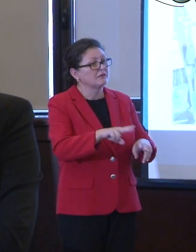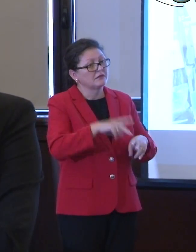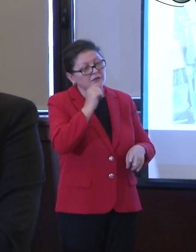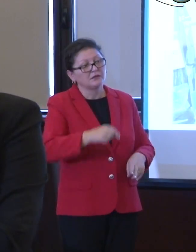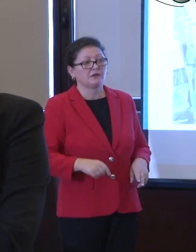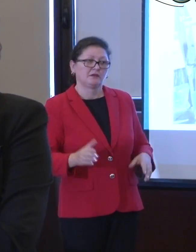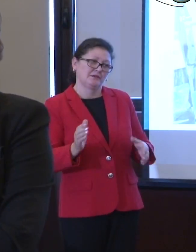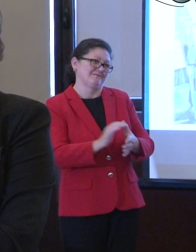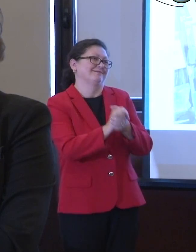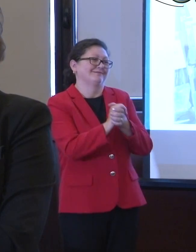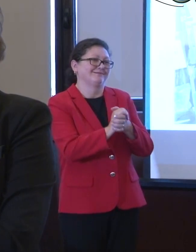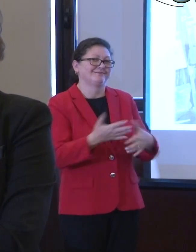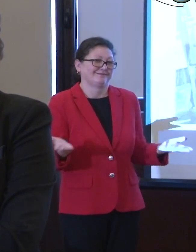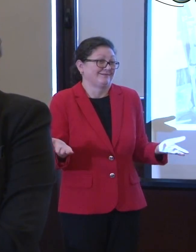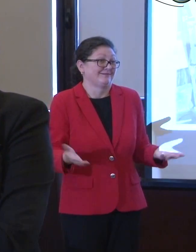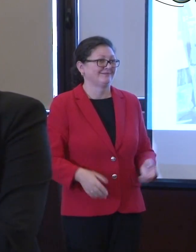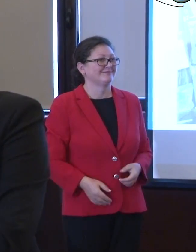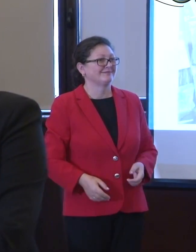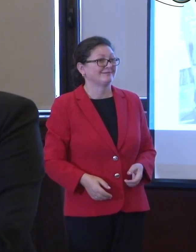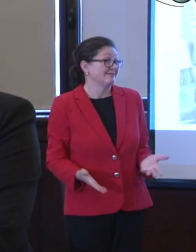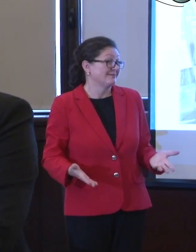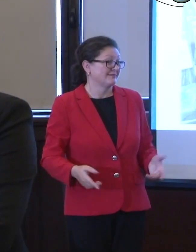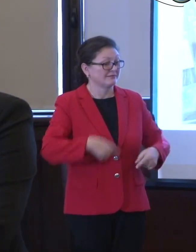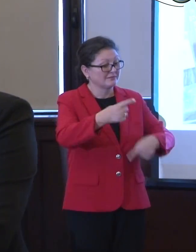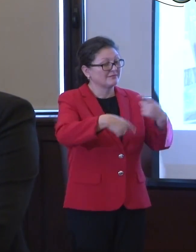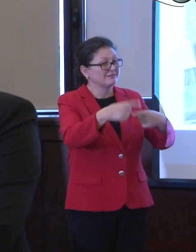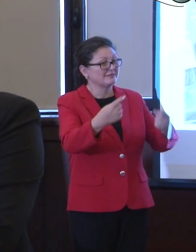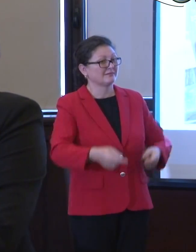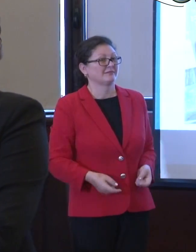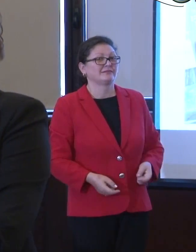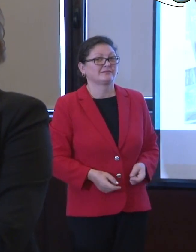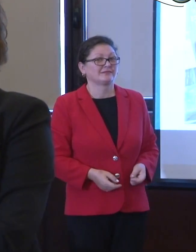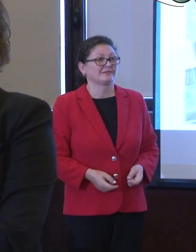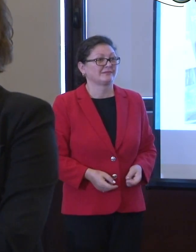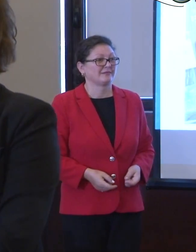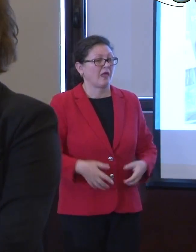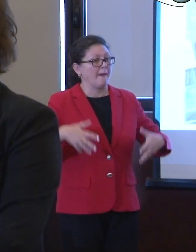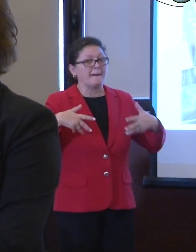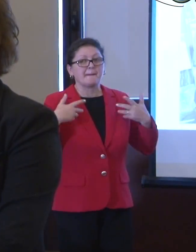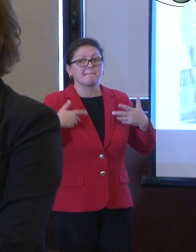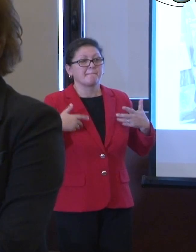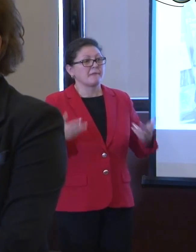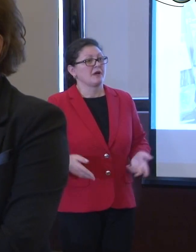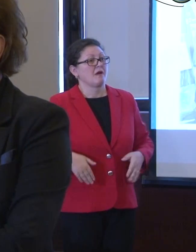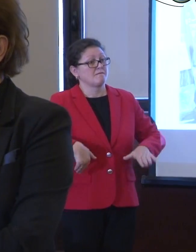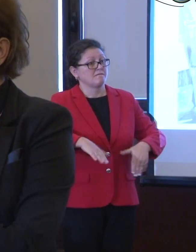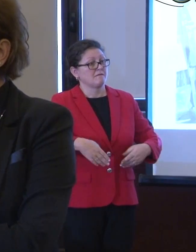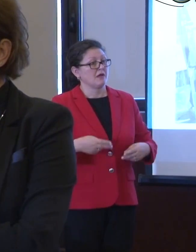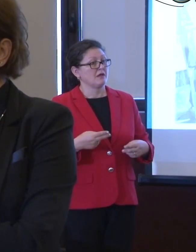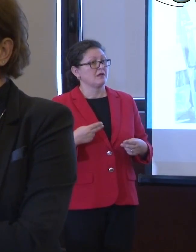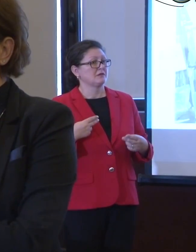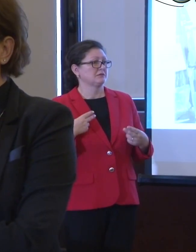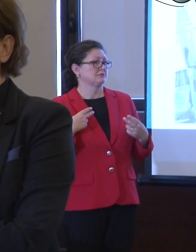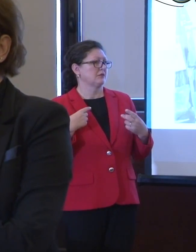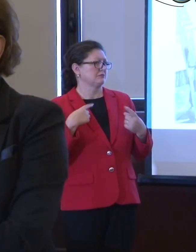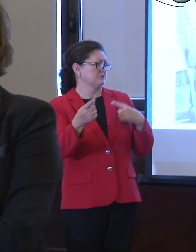un succes, slavă Domnului, pe care îl vom continua. Asta să fiți siguri. M-am bucurat că aveți ministrul la despartere, domnul ministrul al